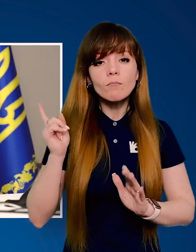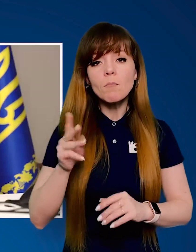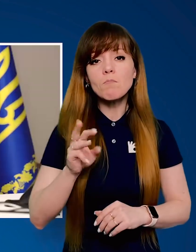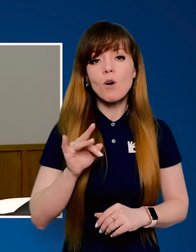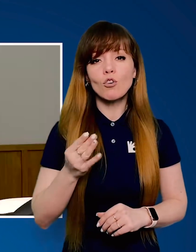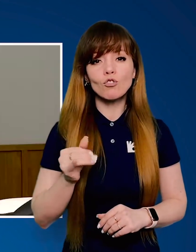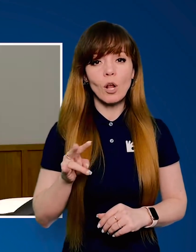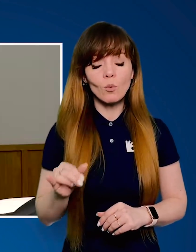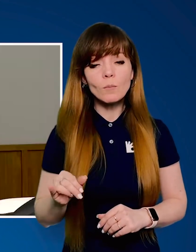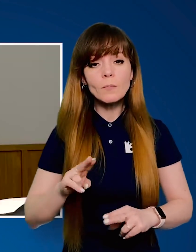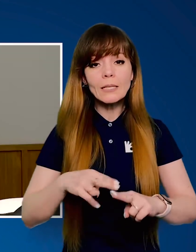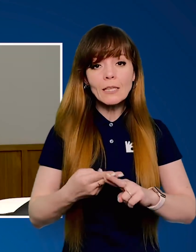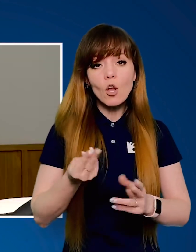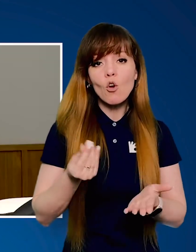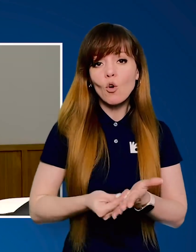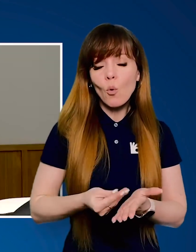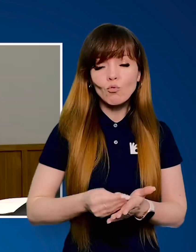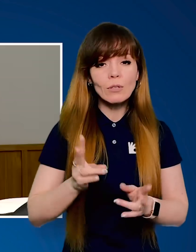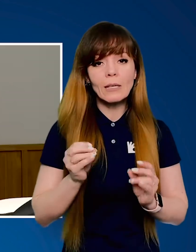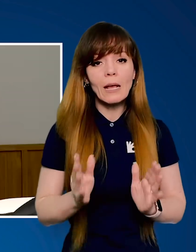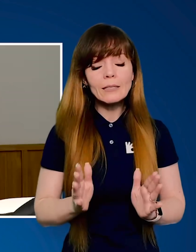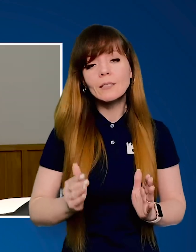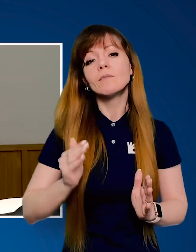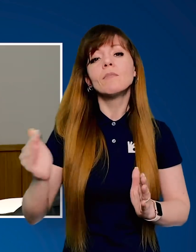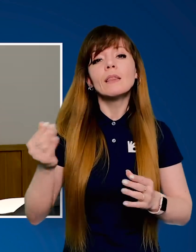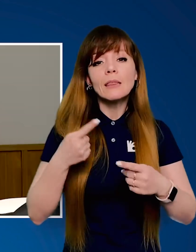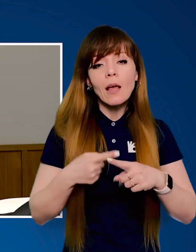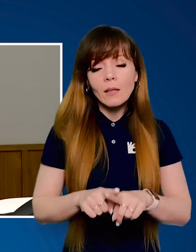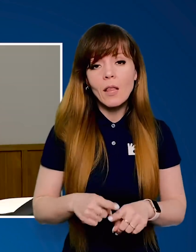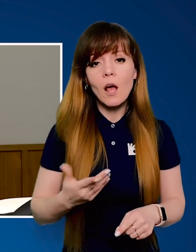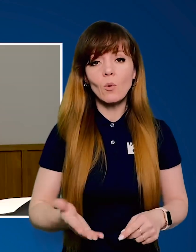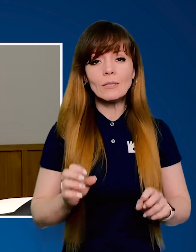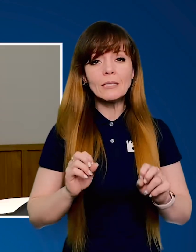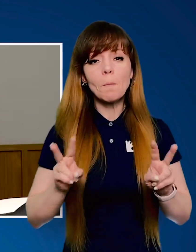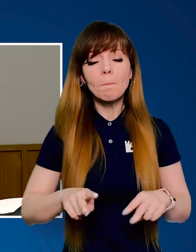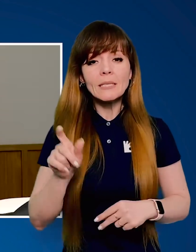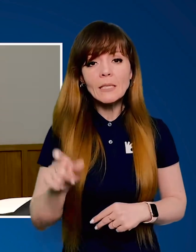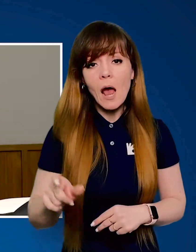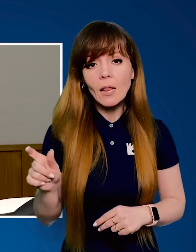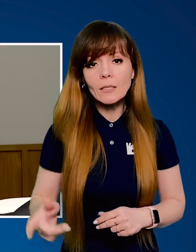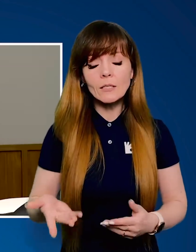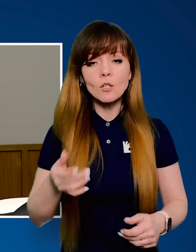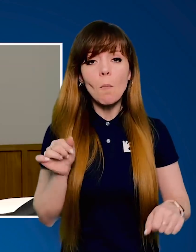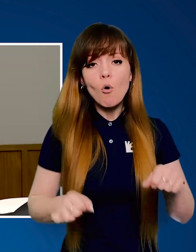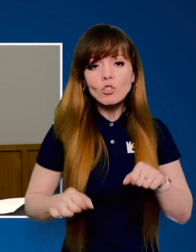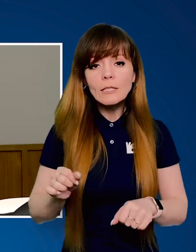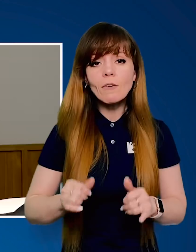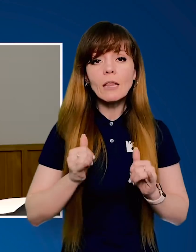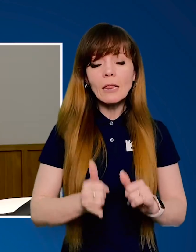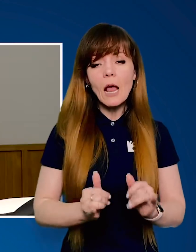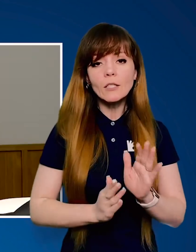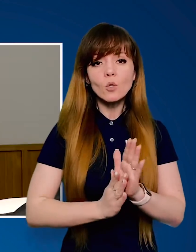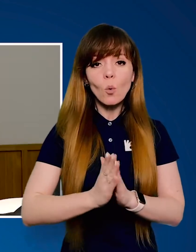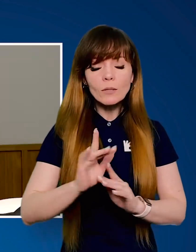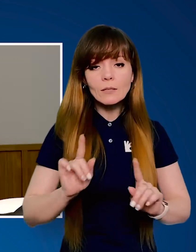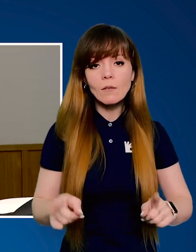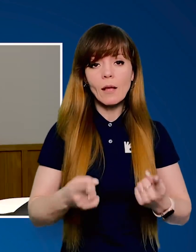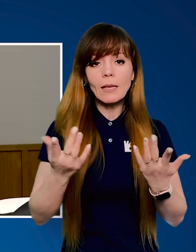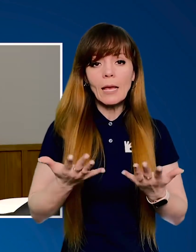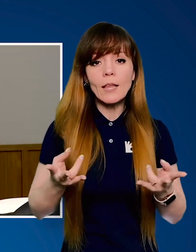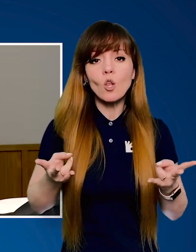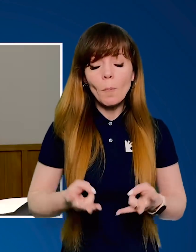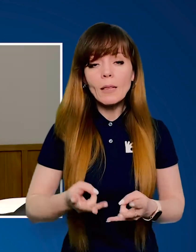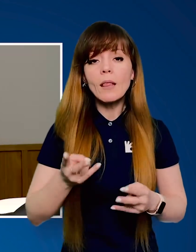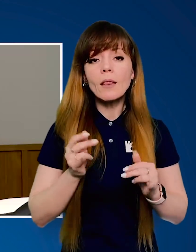Маршалу. Це гроші і не тільки, це технології, це спеціалісти, можливості для зростання,